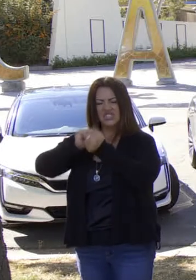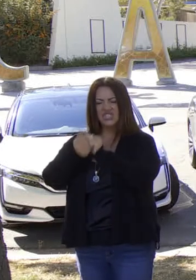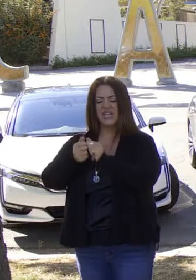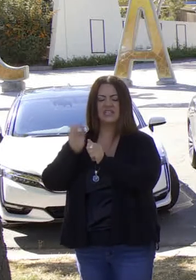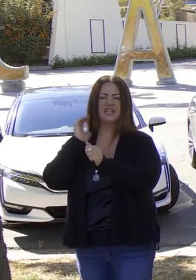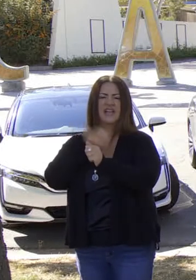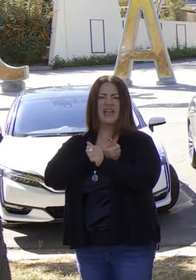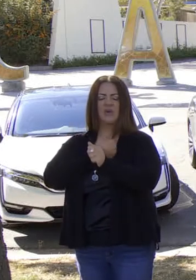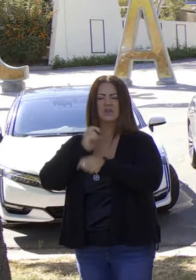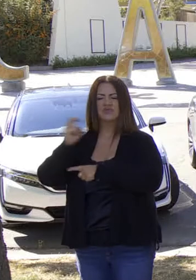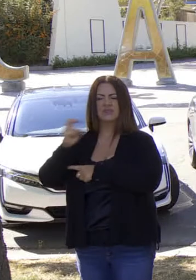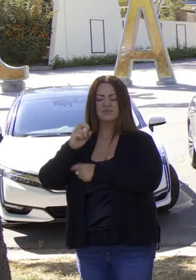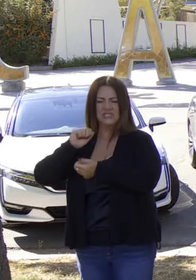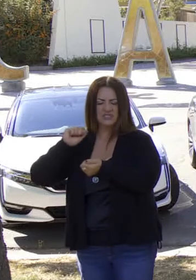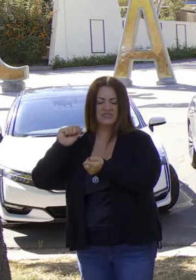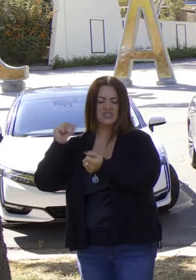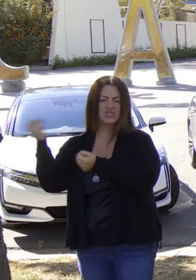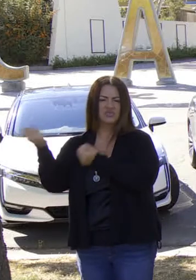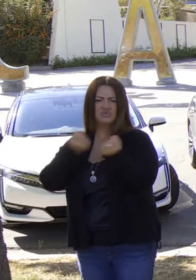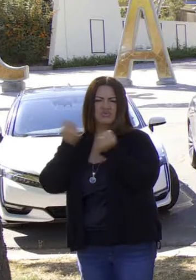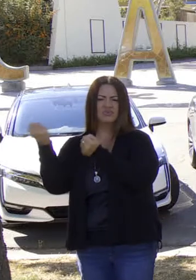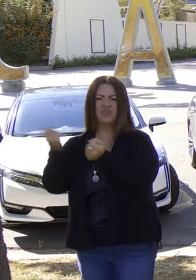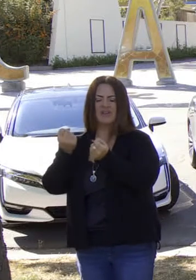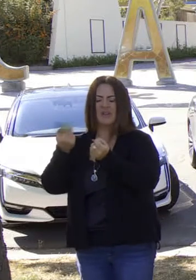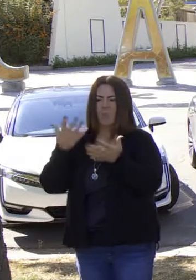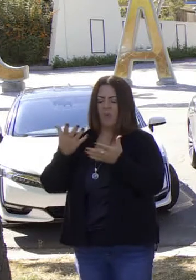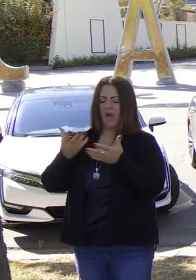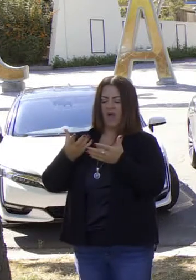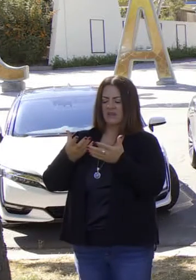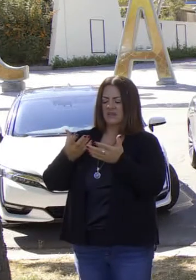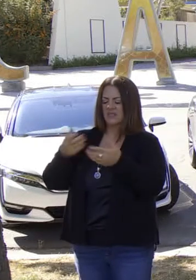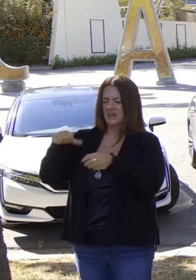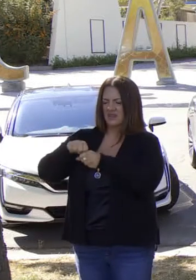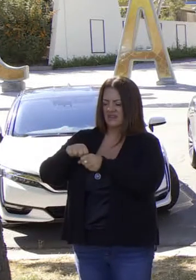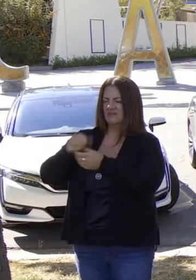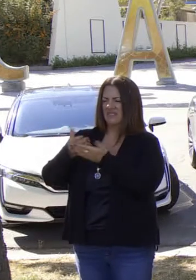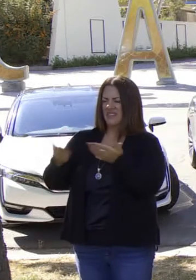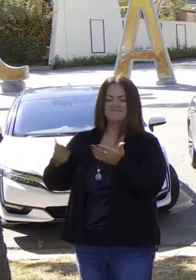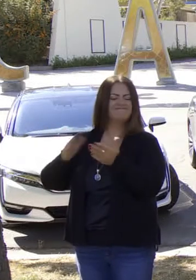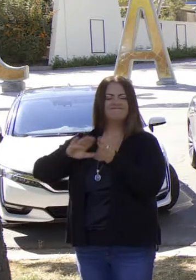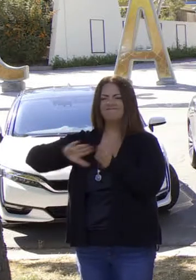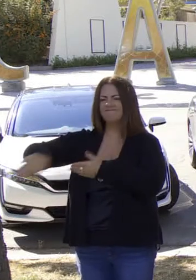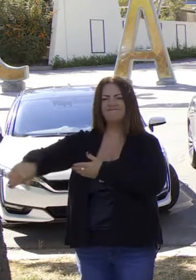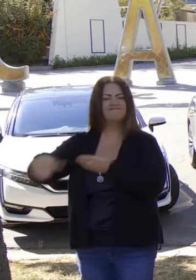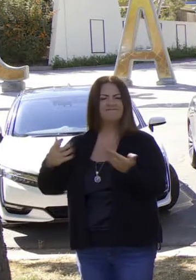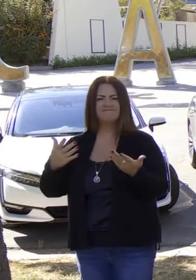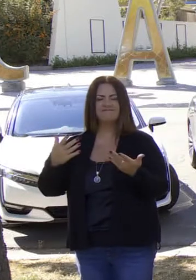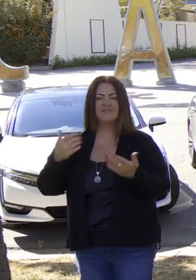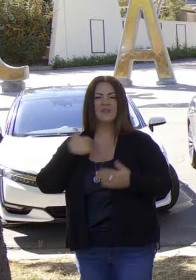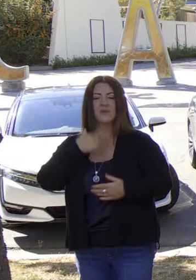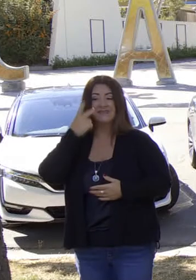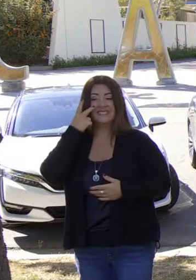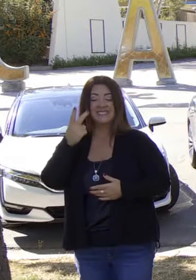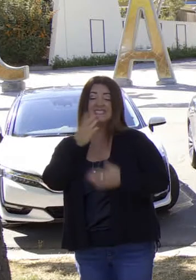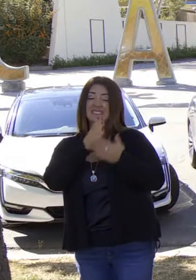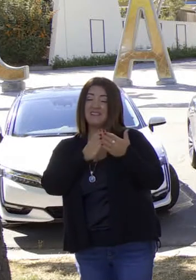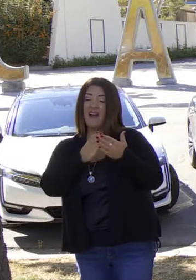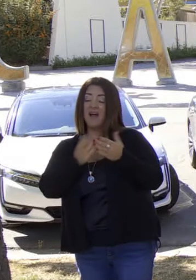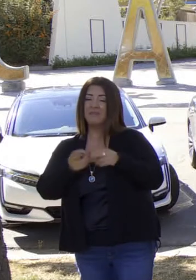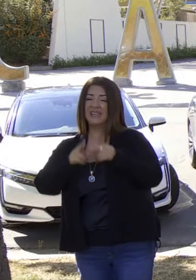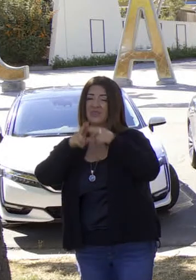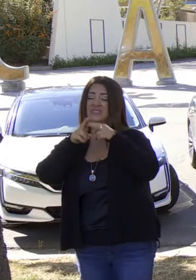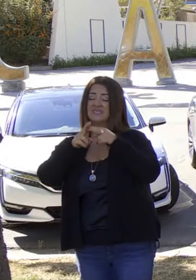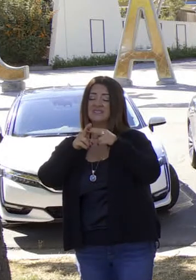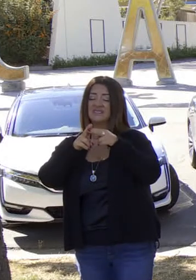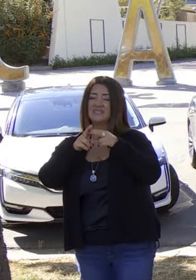los esfuerzos en el espacio de transporte, a menos que reconozcamos que en ese sector hemos visto un aumento,